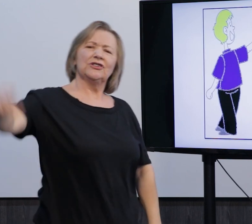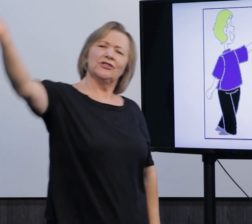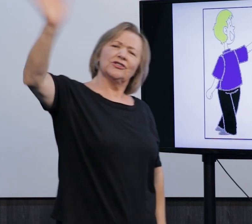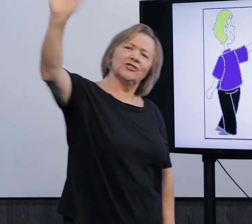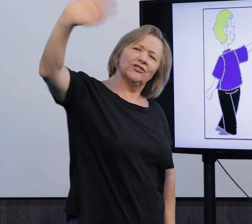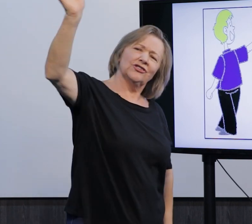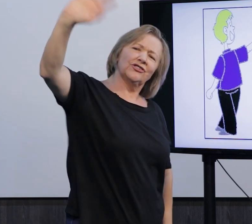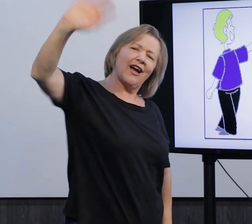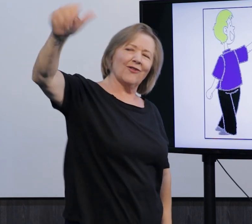Tchau.